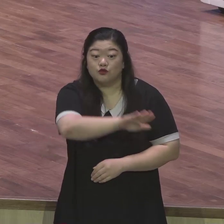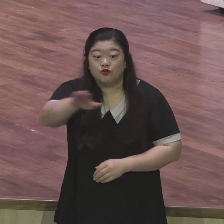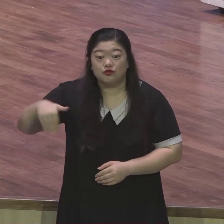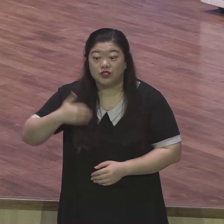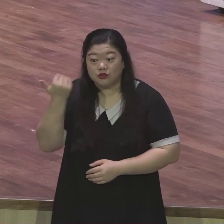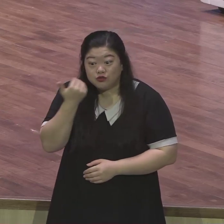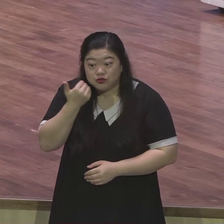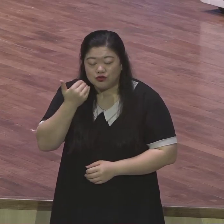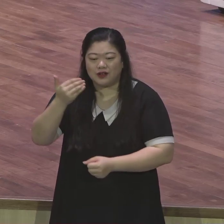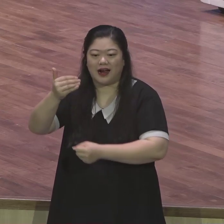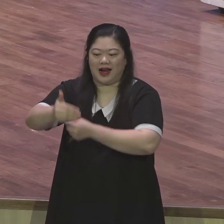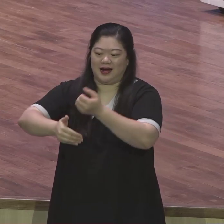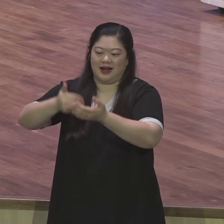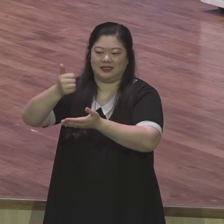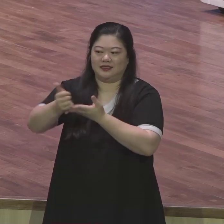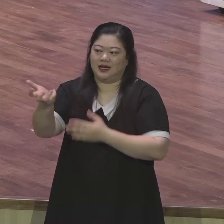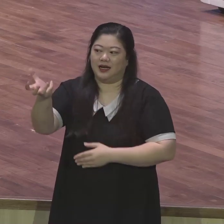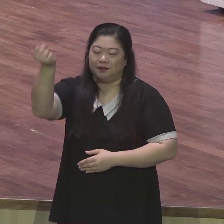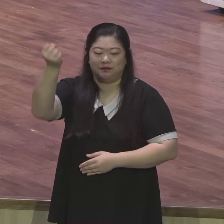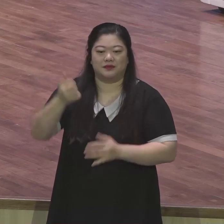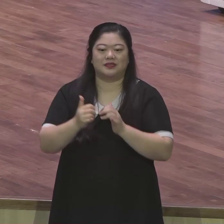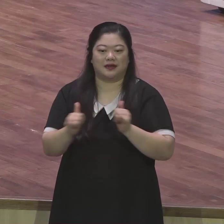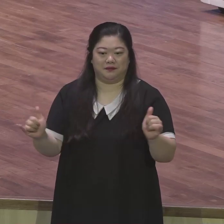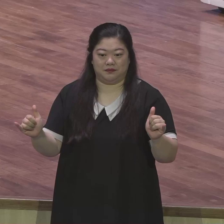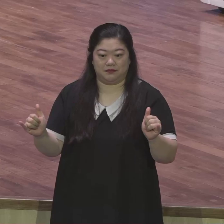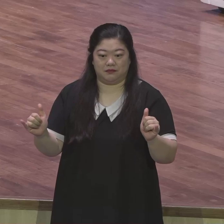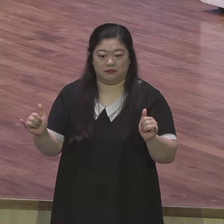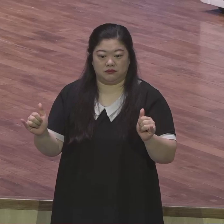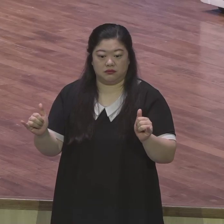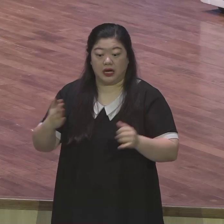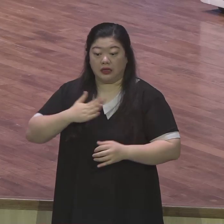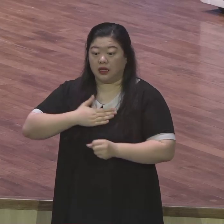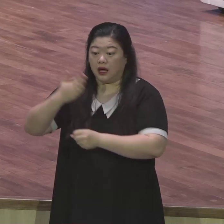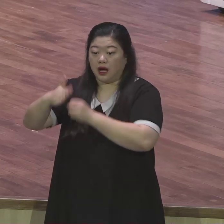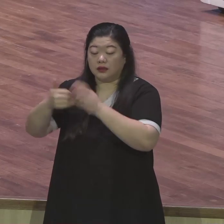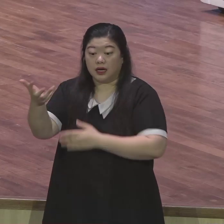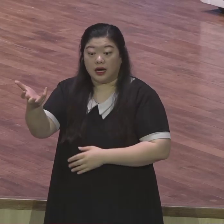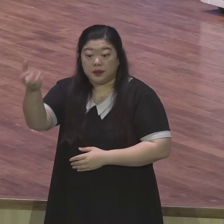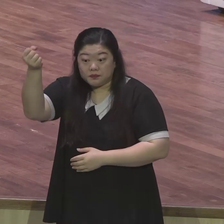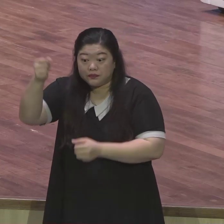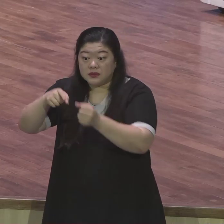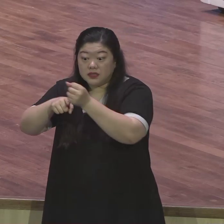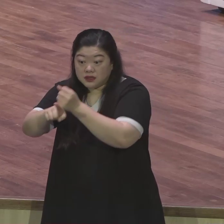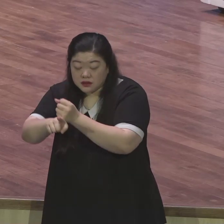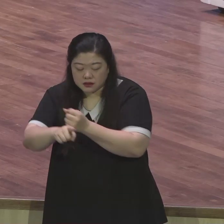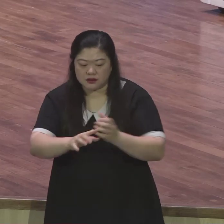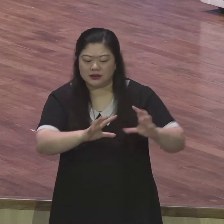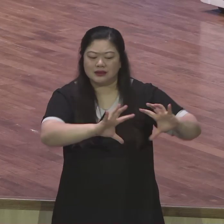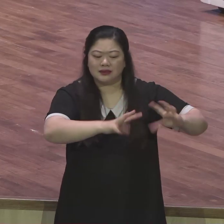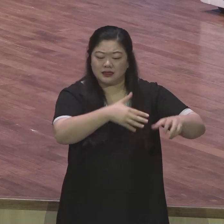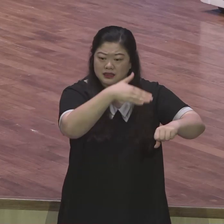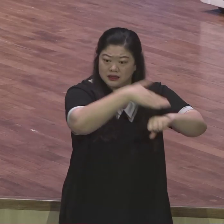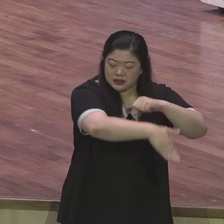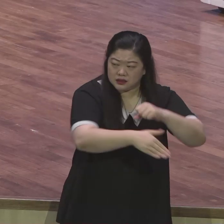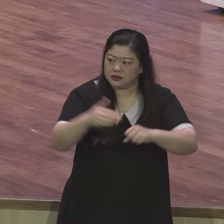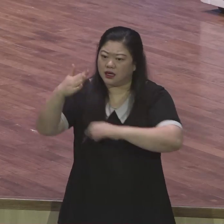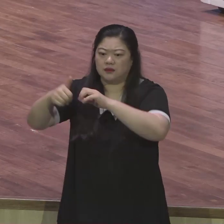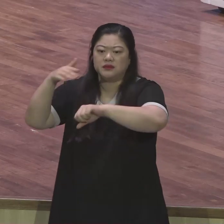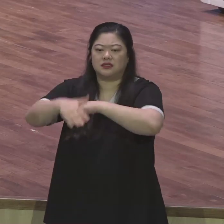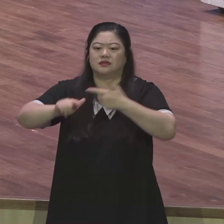사람이라는 말은 세상 사람들과 사는 방법, 기준 다 다르다는 것이에요 목표가 다릅니다 그래서 우리가